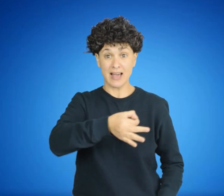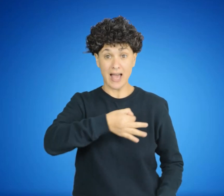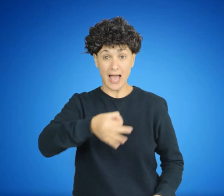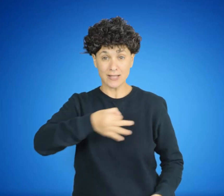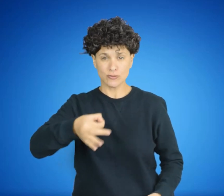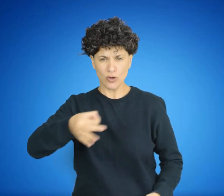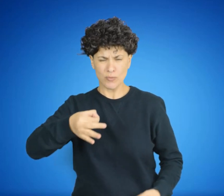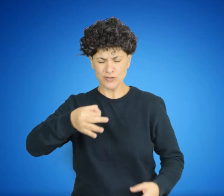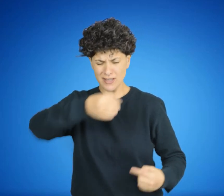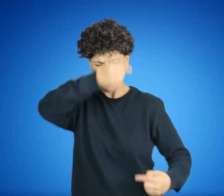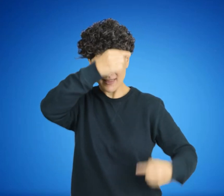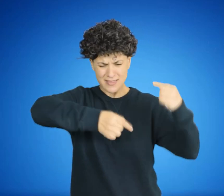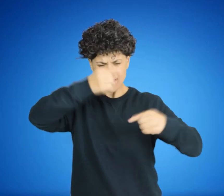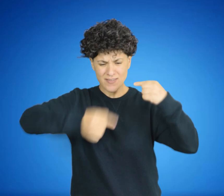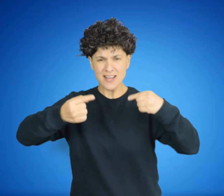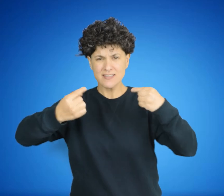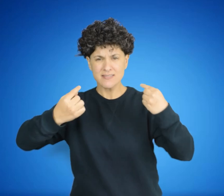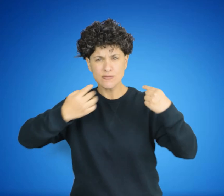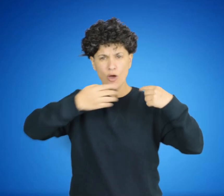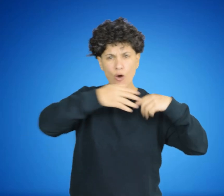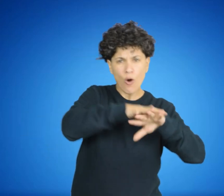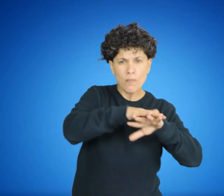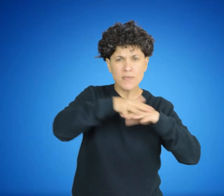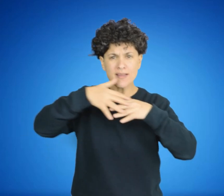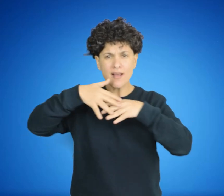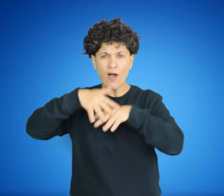la misma forma, no es sino un compuesto de átomos.